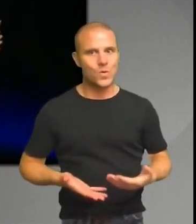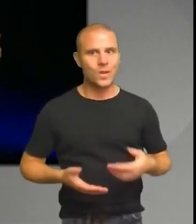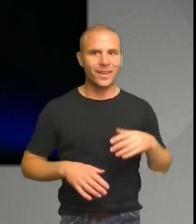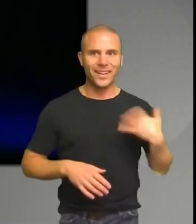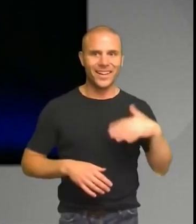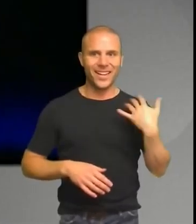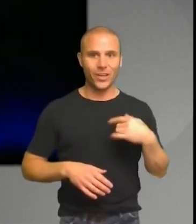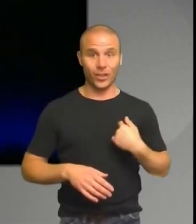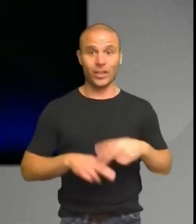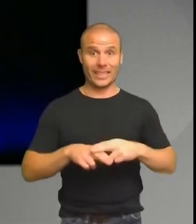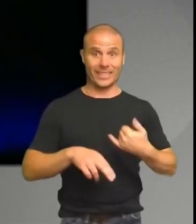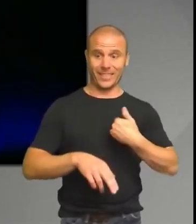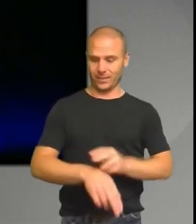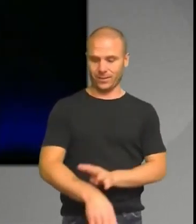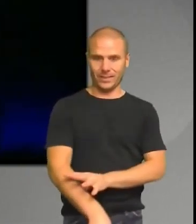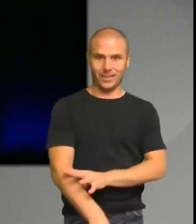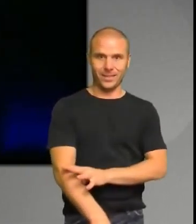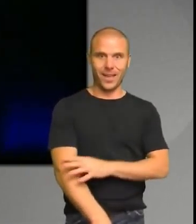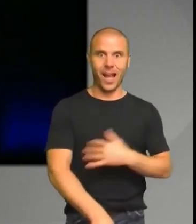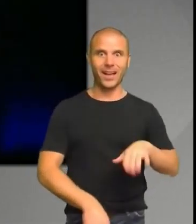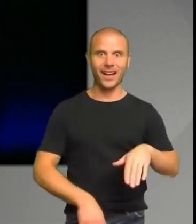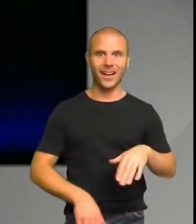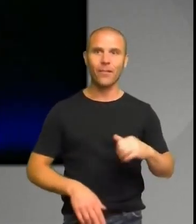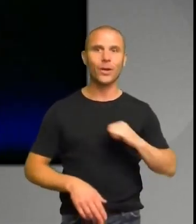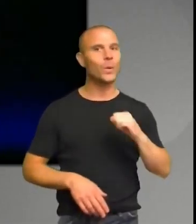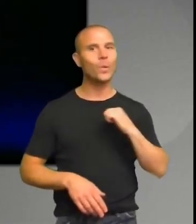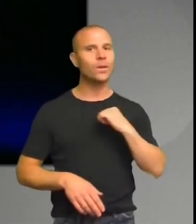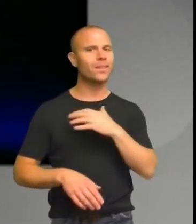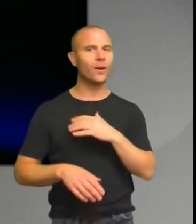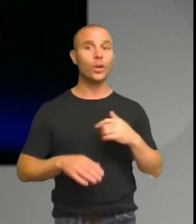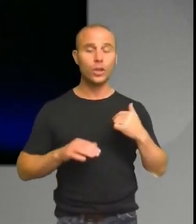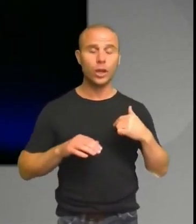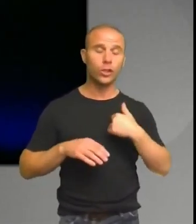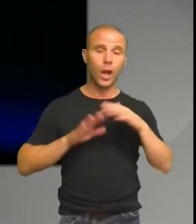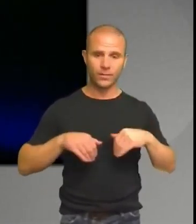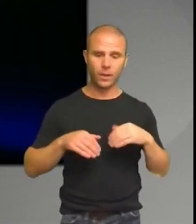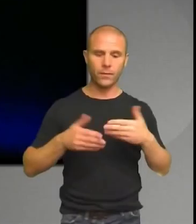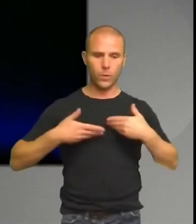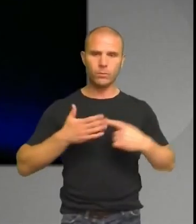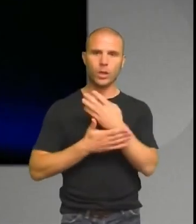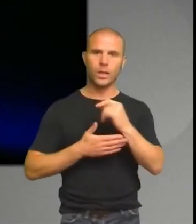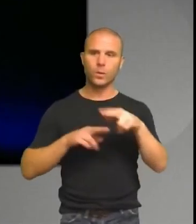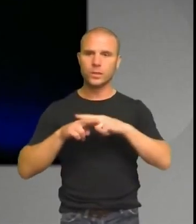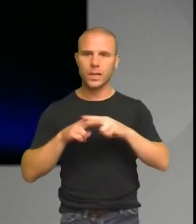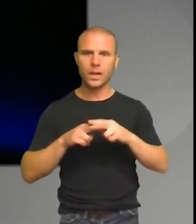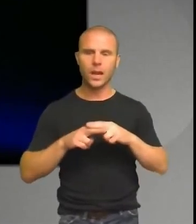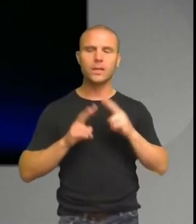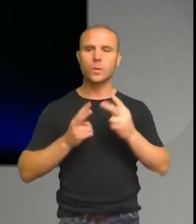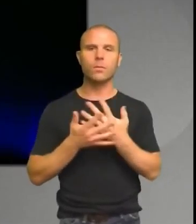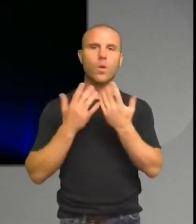jag? Så otroligt kul. Jag har fått lära känna sådana otroliga människor och lärt mig så otroligt mycket. Så för